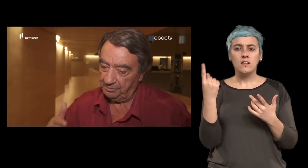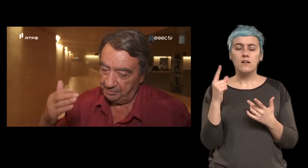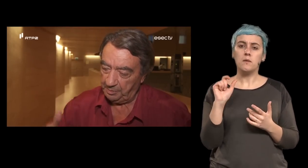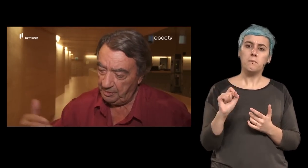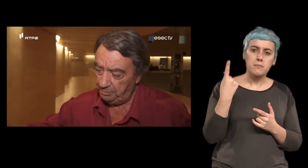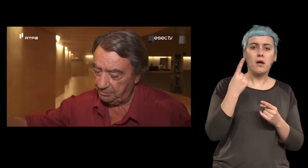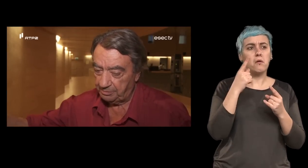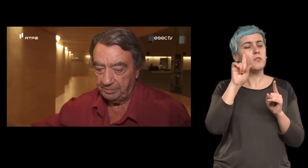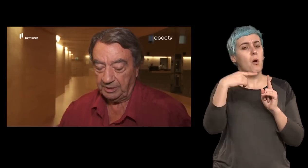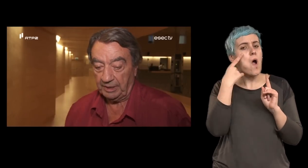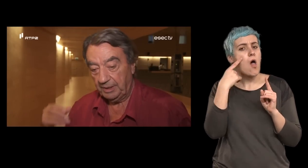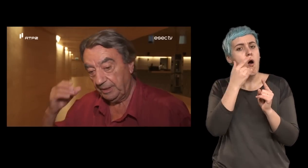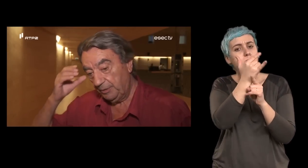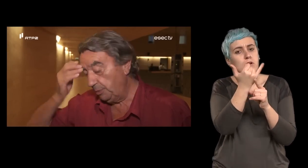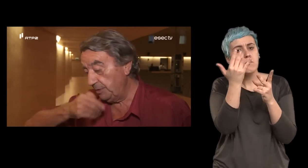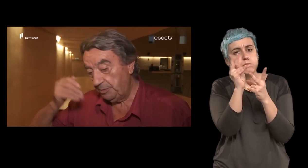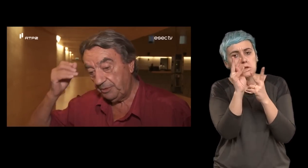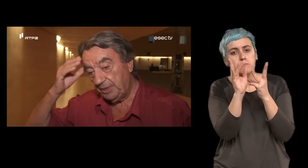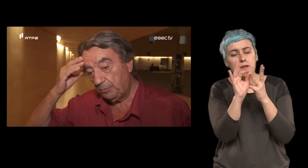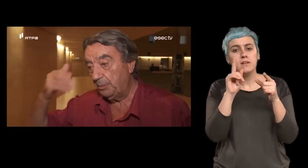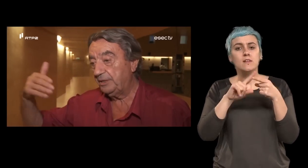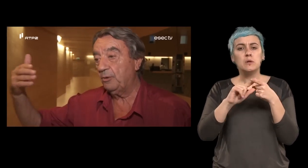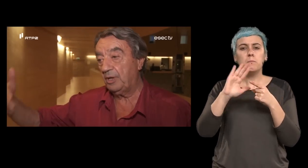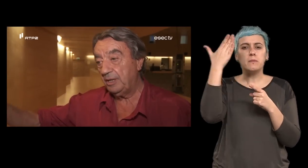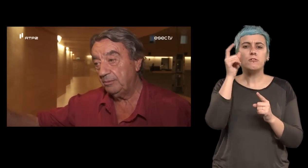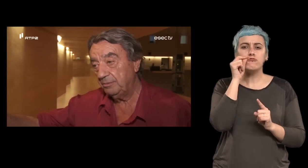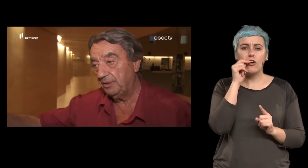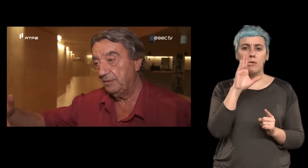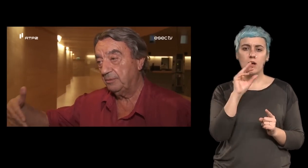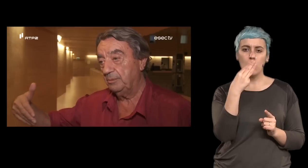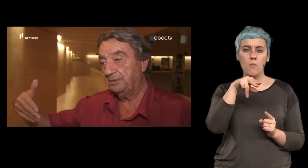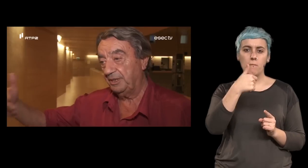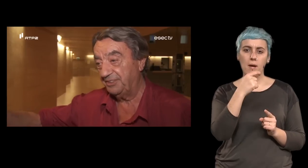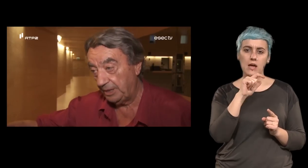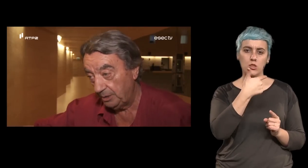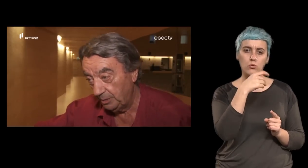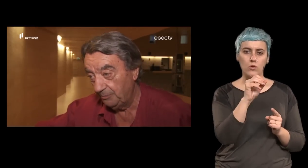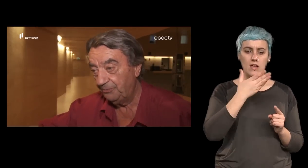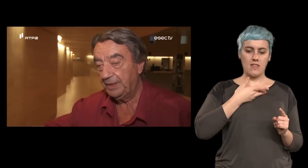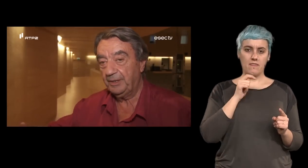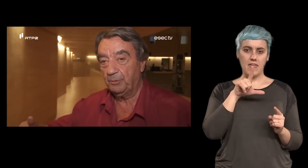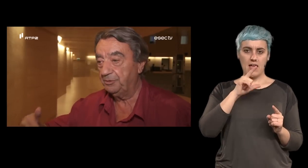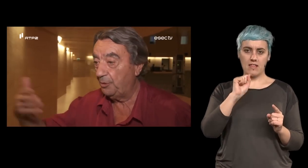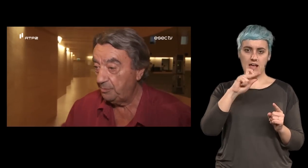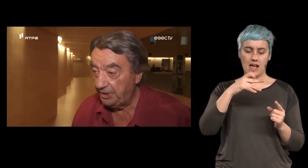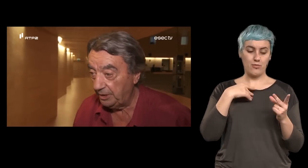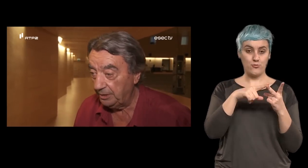primeiro depois o segundo e tal e o primeiro episódio era o Humberto Delgado falava com o Salazar e com o Salvador Mariana